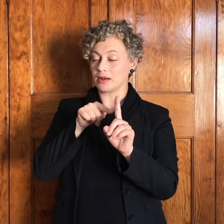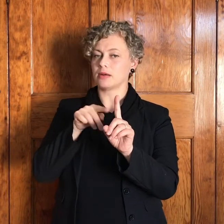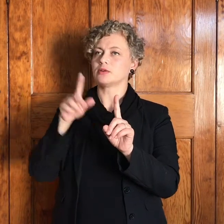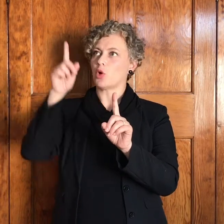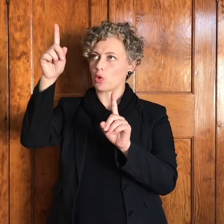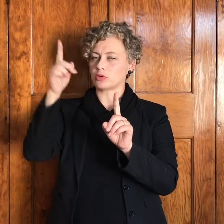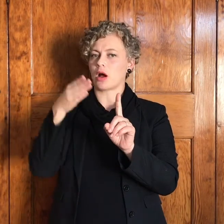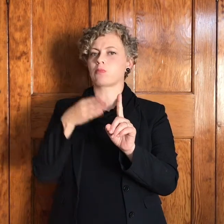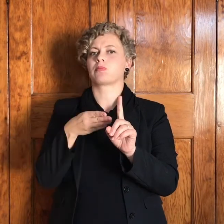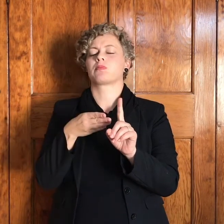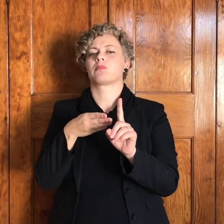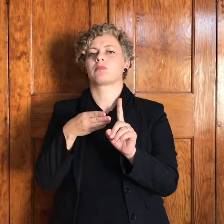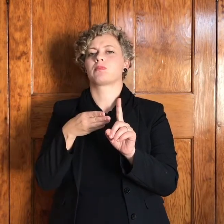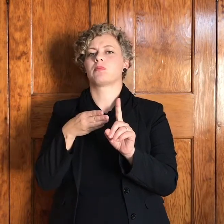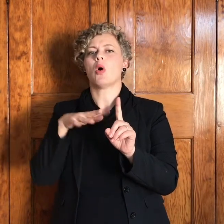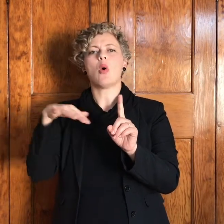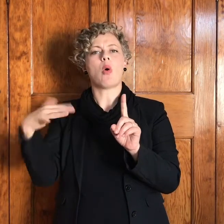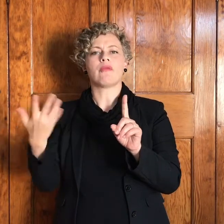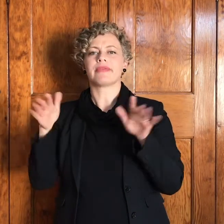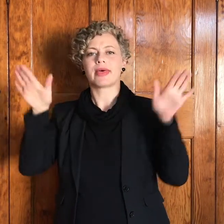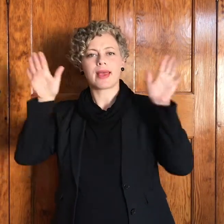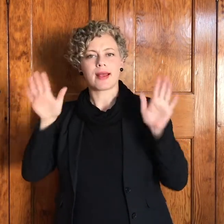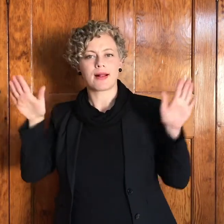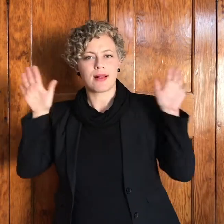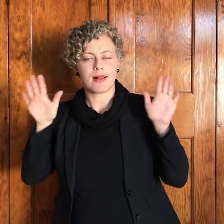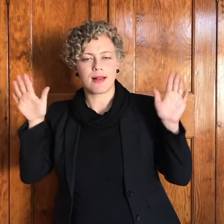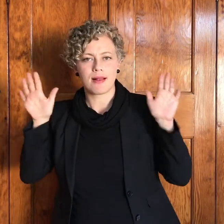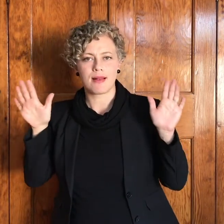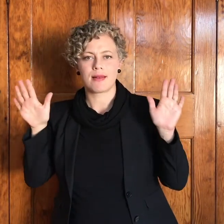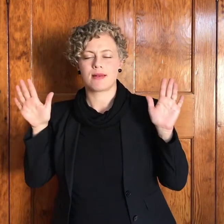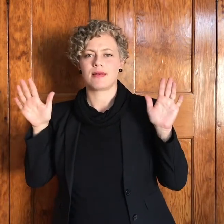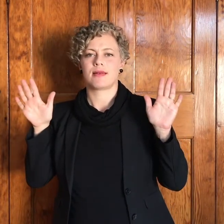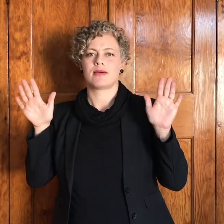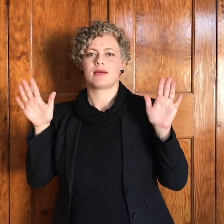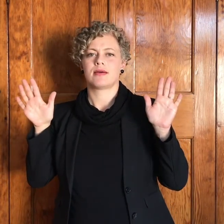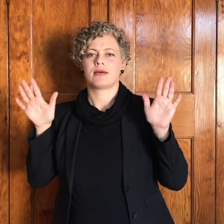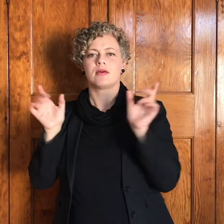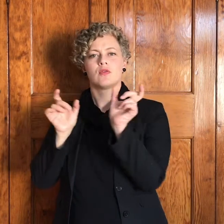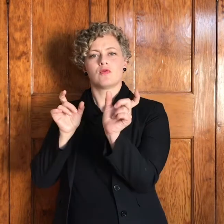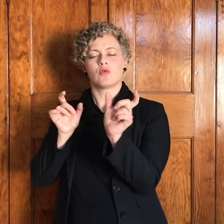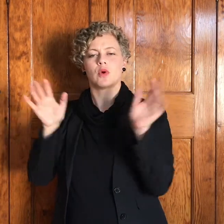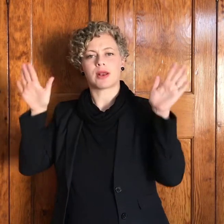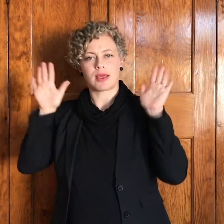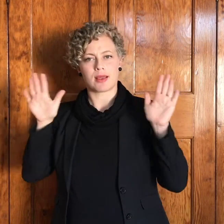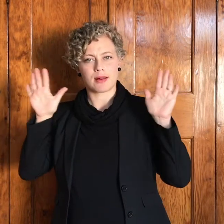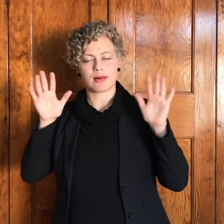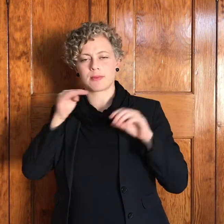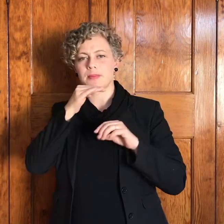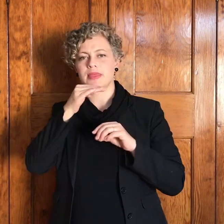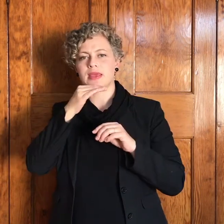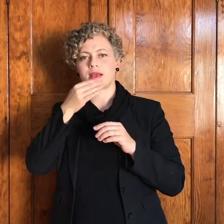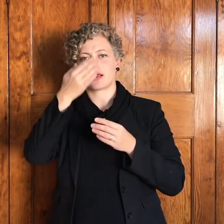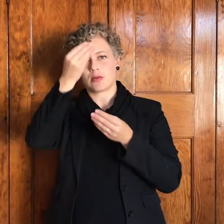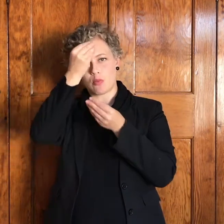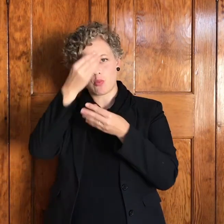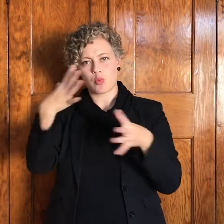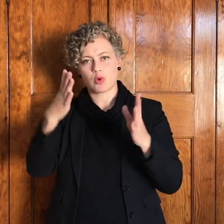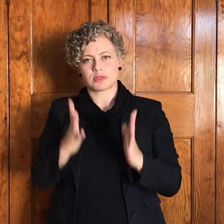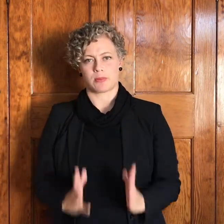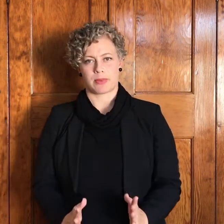anders as hy het met die engel geveg die woord engel beteken ook boodskapper as jy kyk na die skulderij gewoon